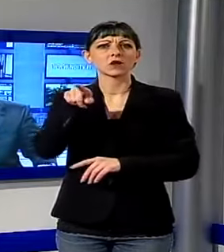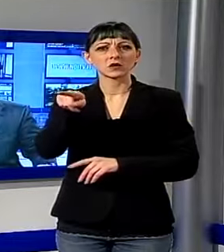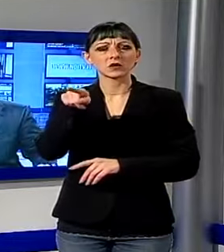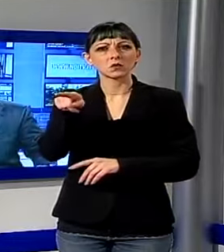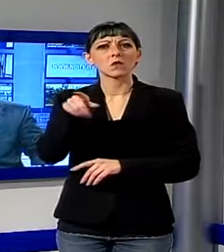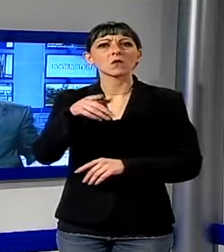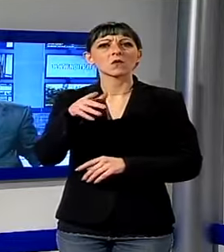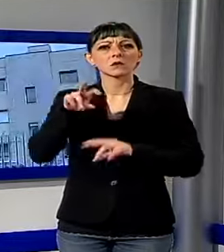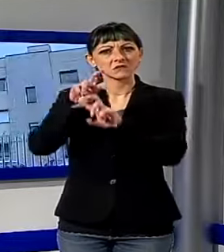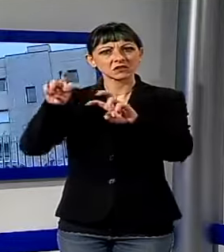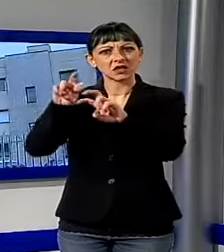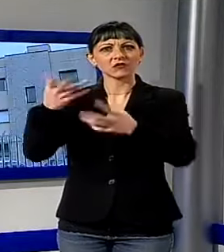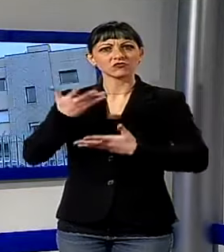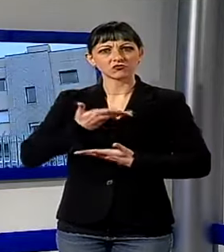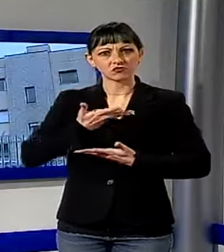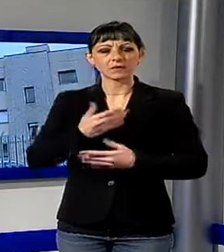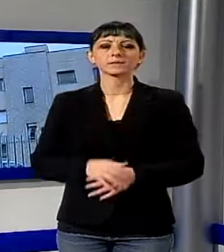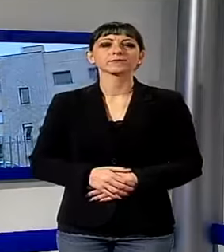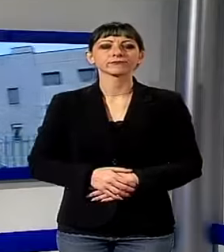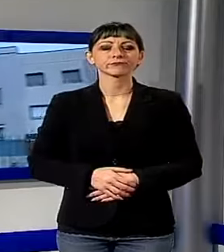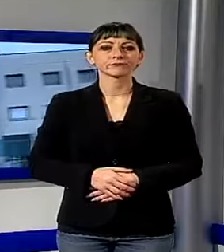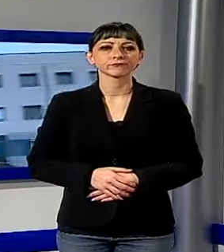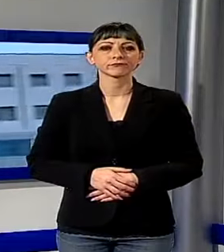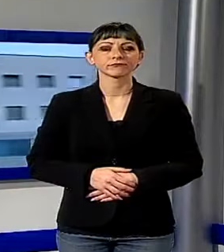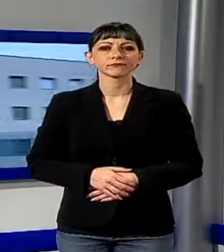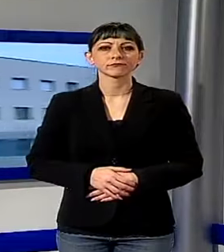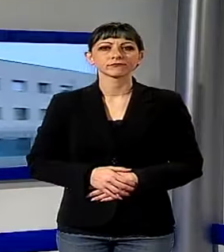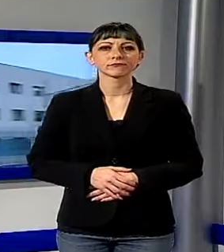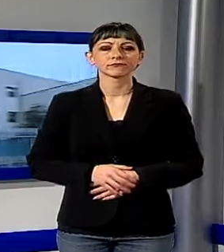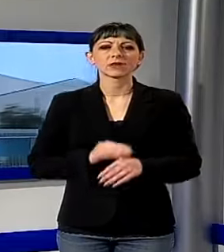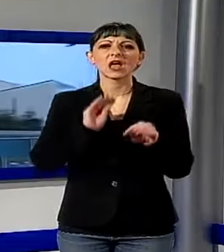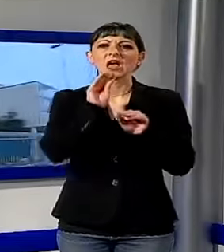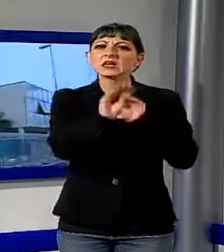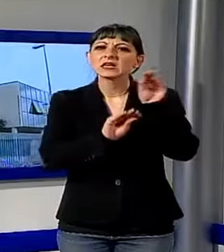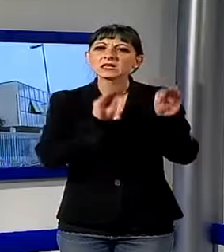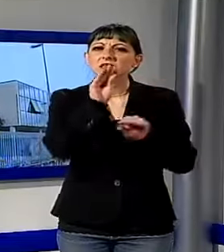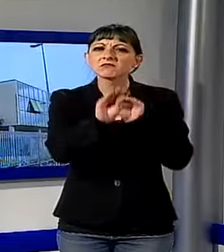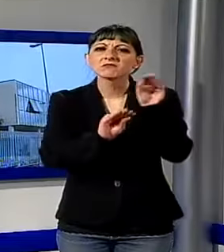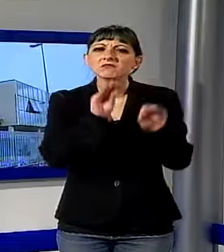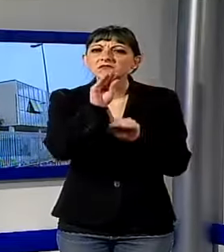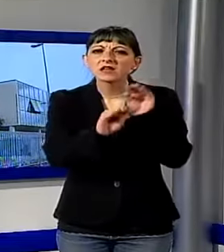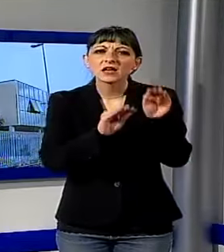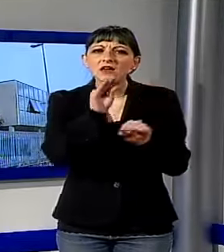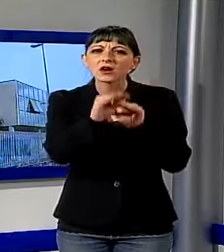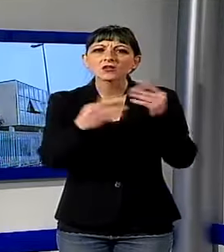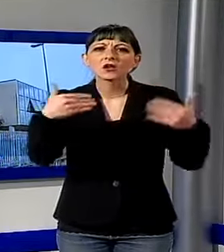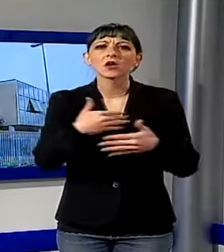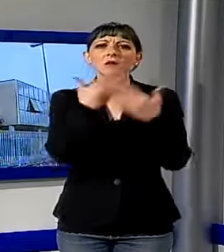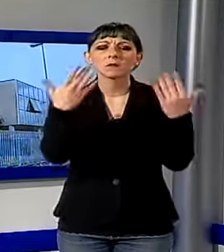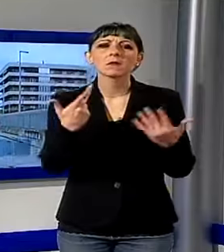Lepore. E' stato interrogato nella mattinata di martedì presso il commissariato di polizia di Viareggio uno dei due maggiorenni indagati per